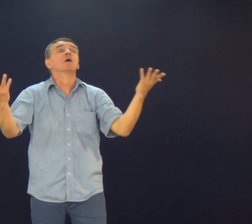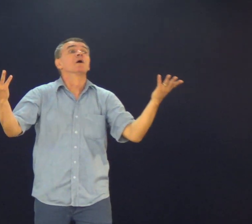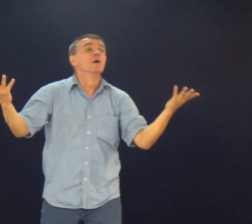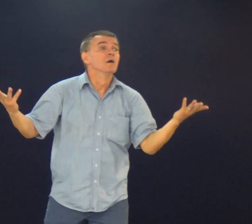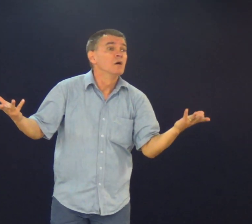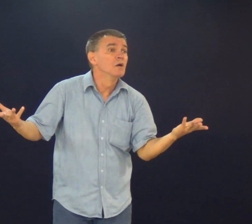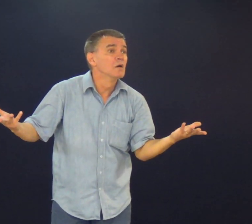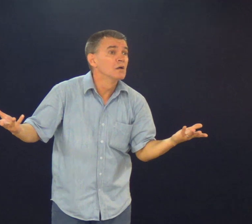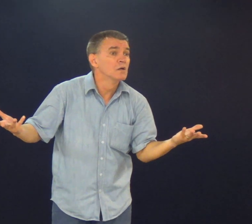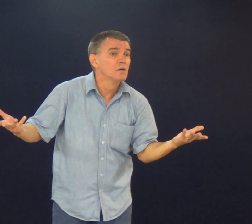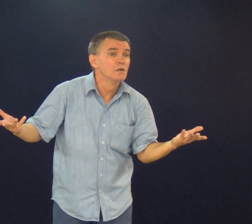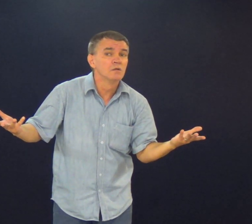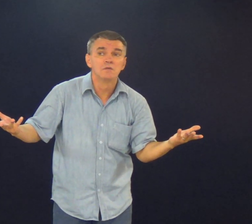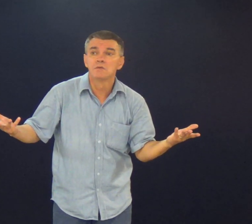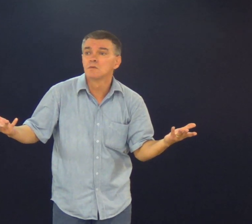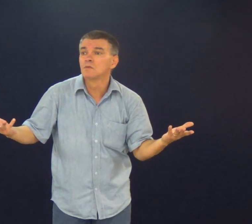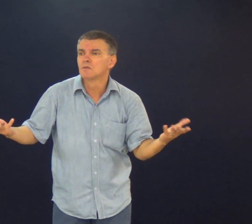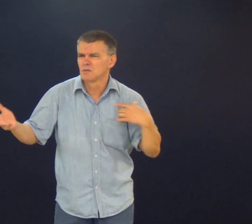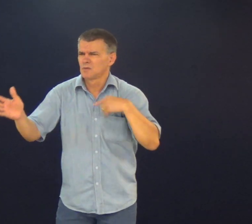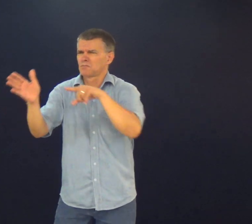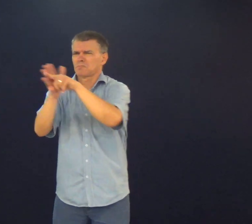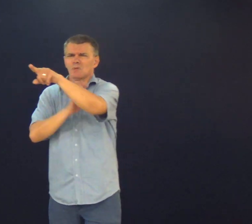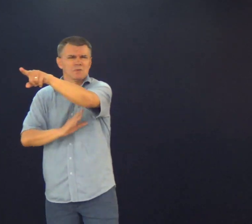Isso faz uma bagunça Na sua cabeça É sujeira